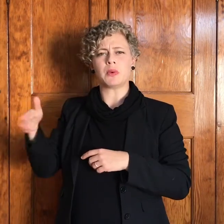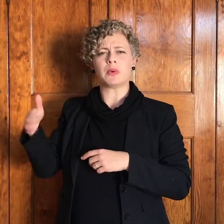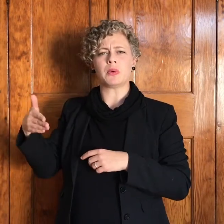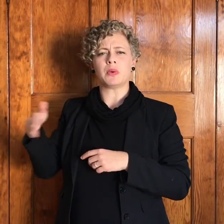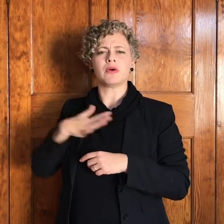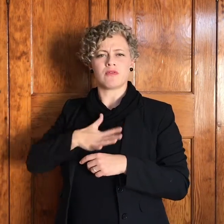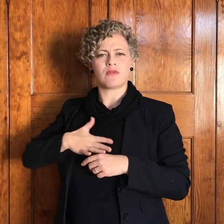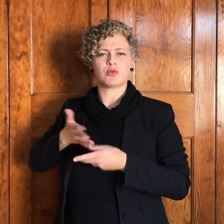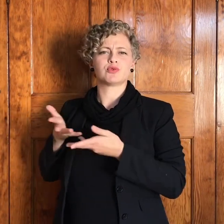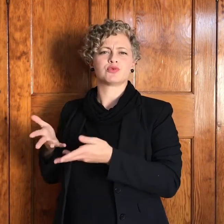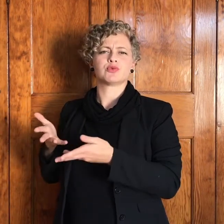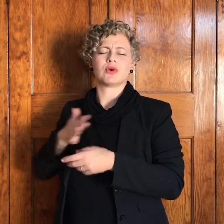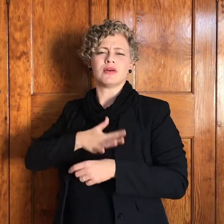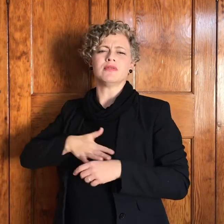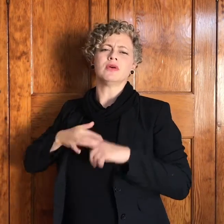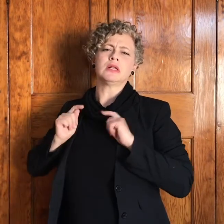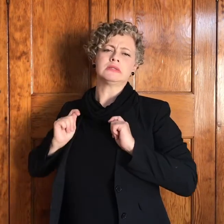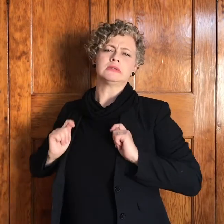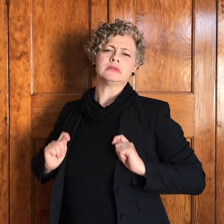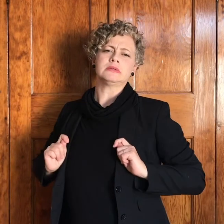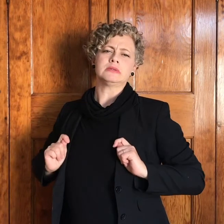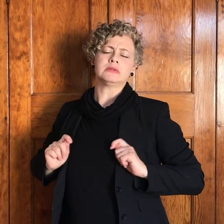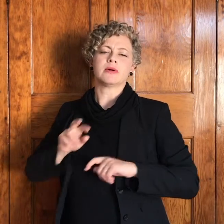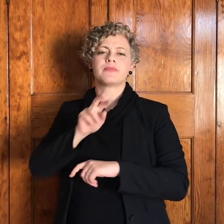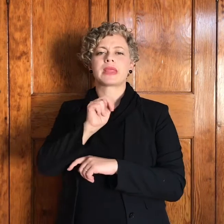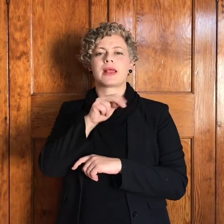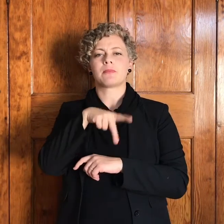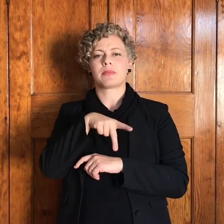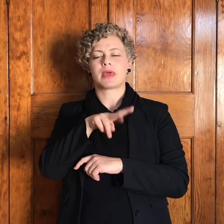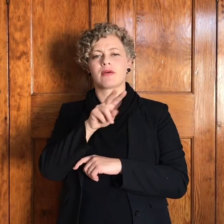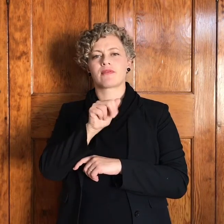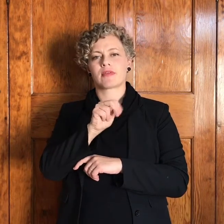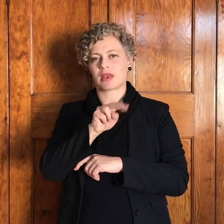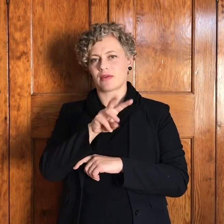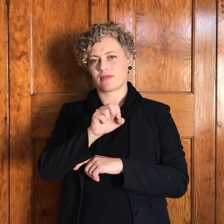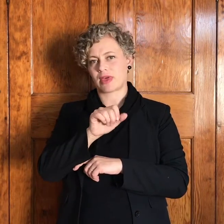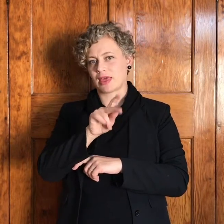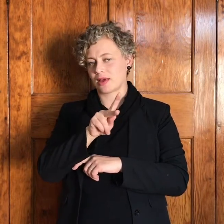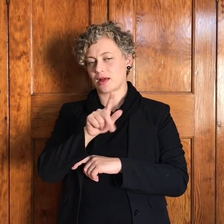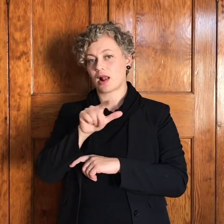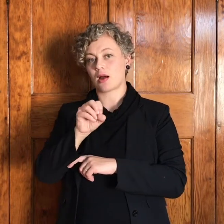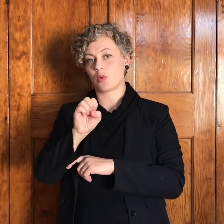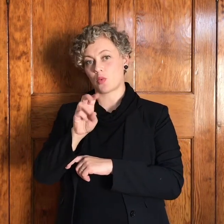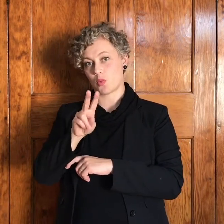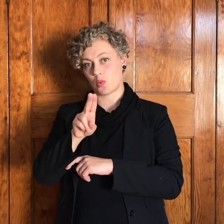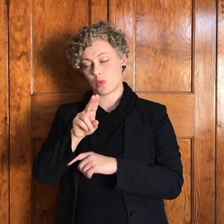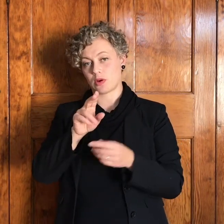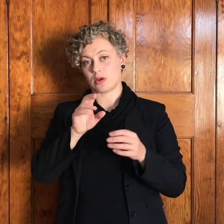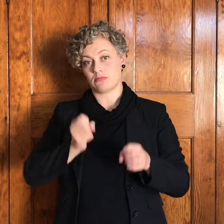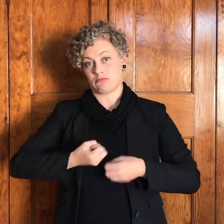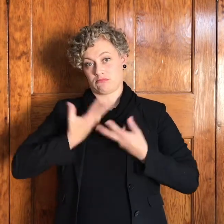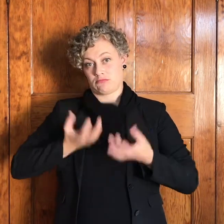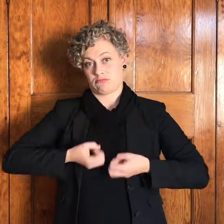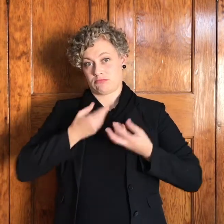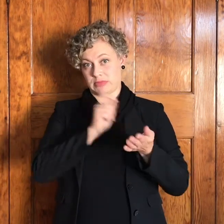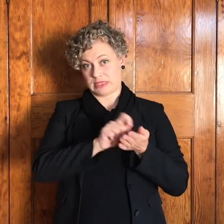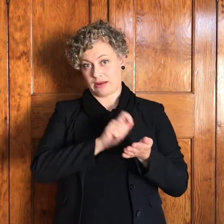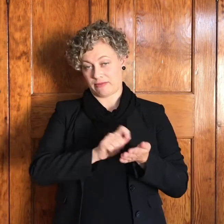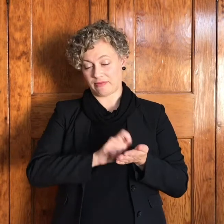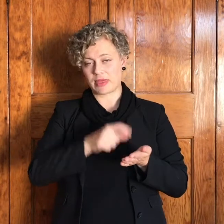np mp mp van van wijk lau het aangrypende gedig geskryf met die titel die profeet hy het eindelijk geskryf oor die profeet jeremia